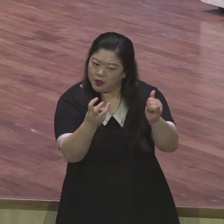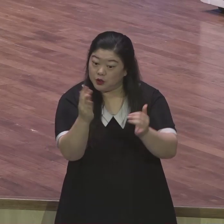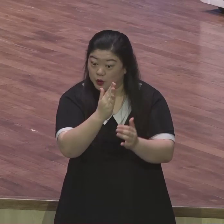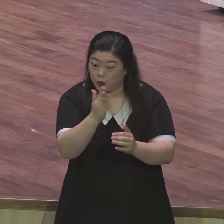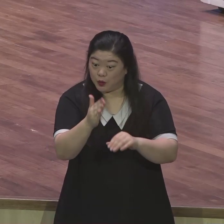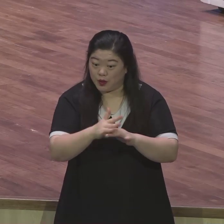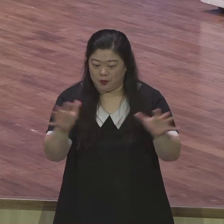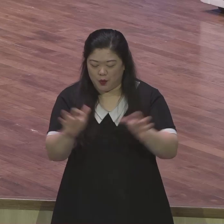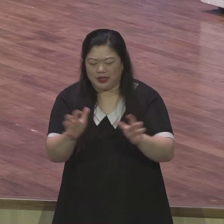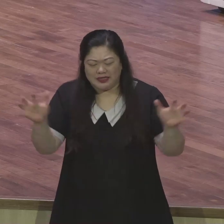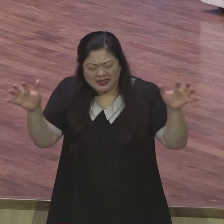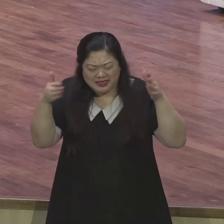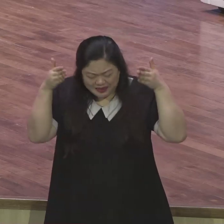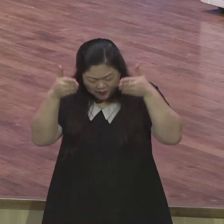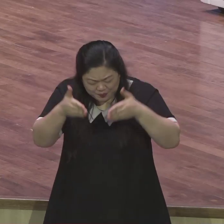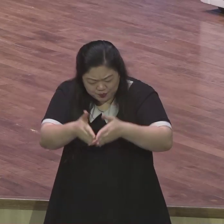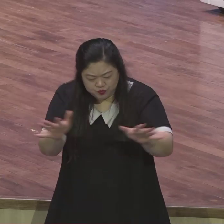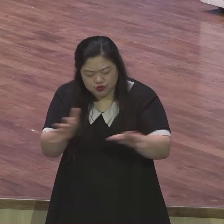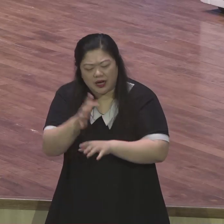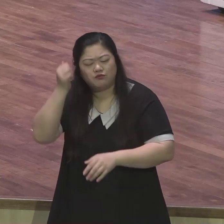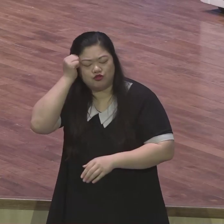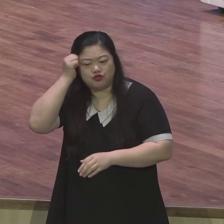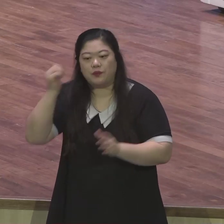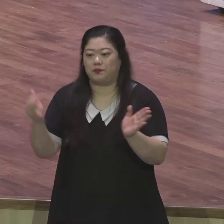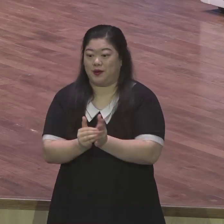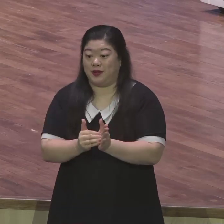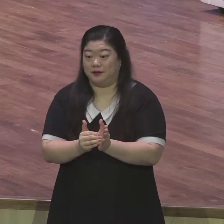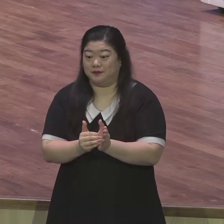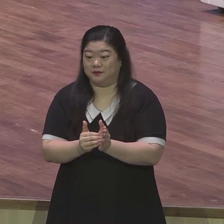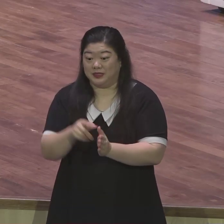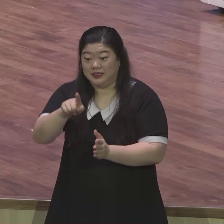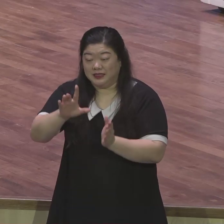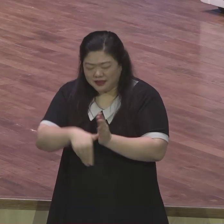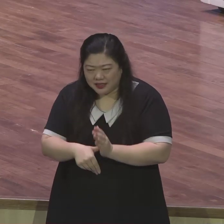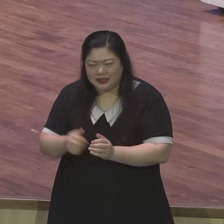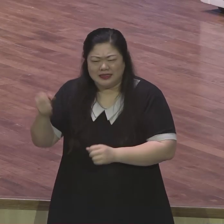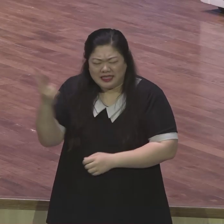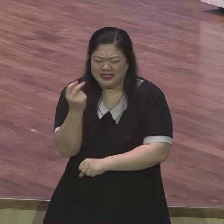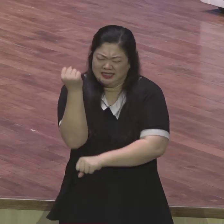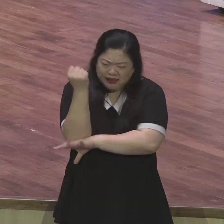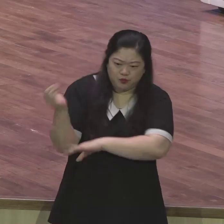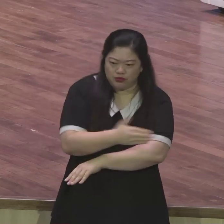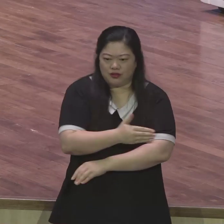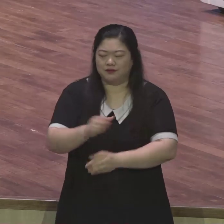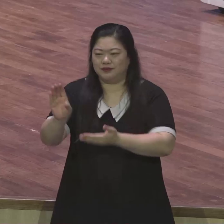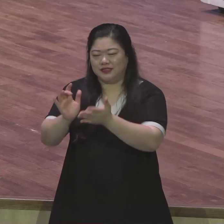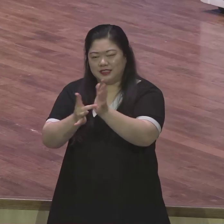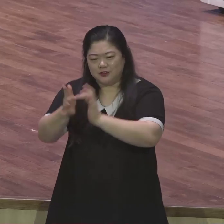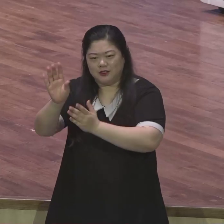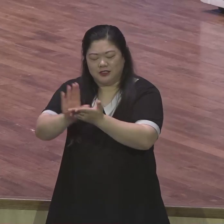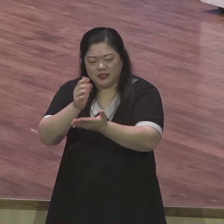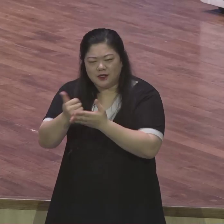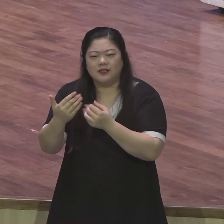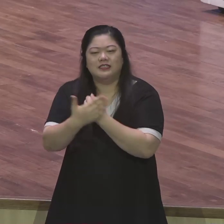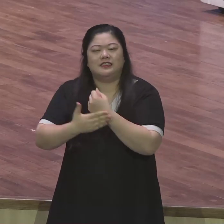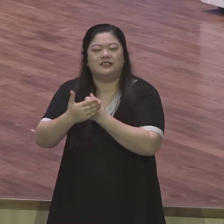말씀을 통해 집중하면서 다시 한번 이 그리스도에 대한 감격과 감사가 회복되는 시간이었습니다 강사로 오신 허일 목사님께서 이런